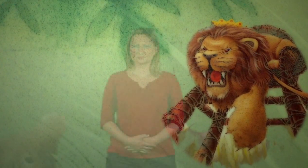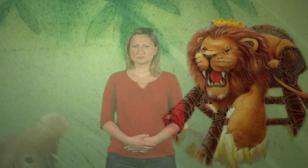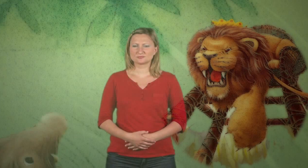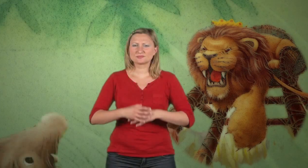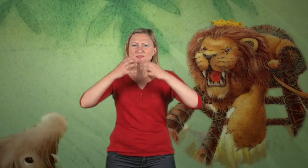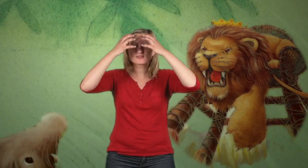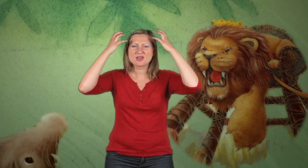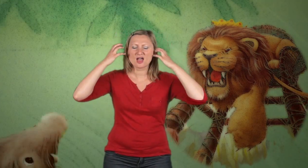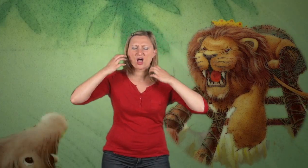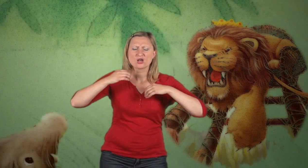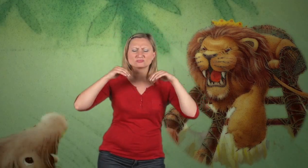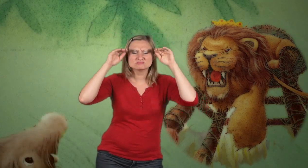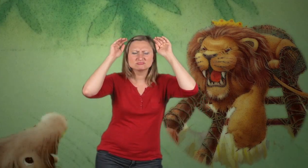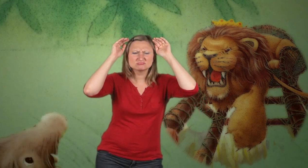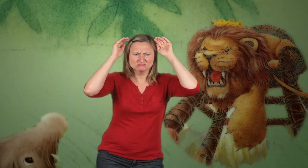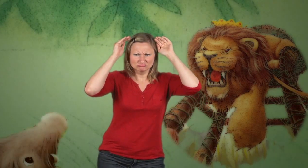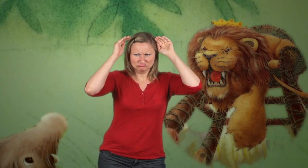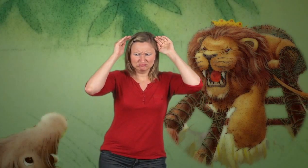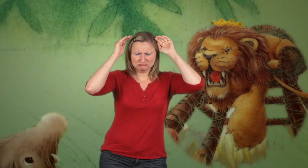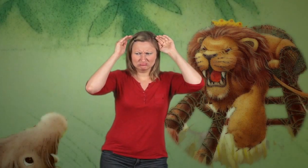Leo traute seinen Ohren nicht.